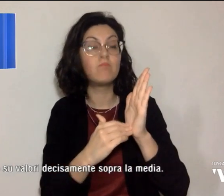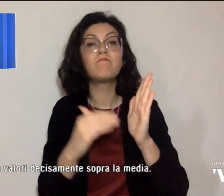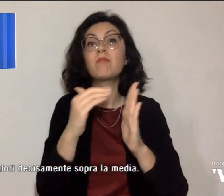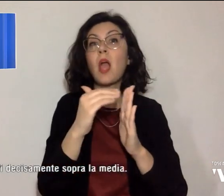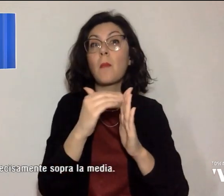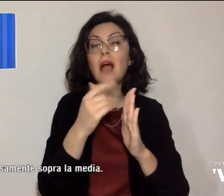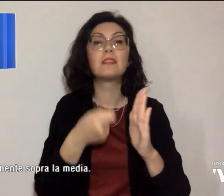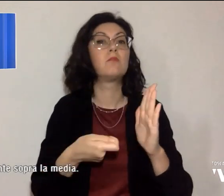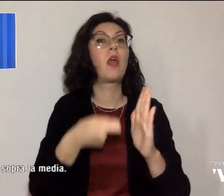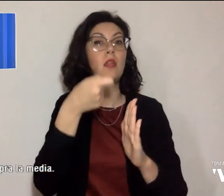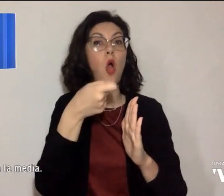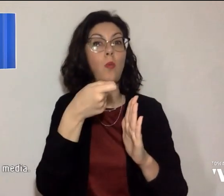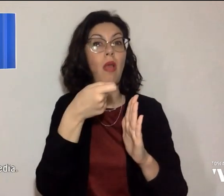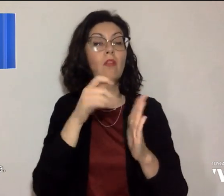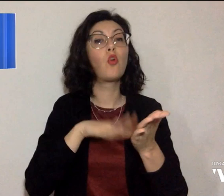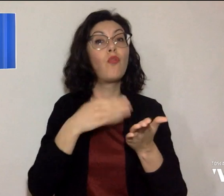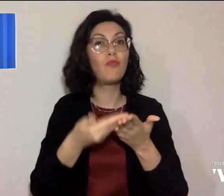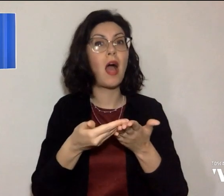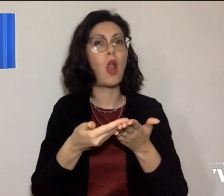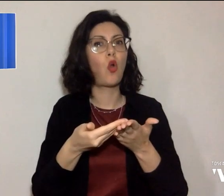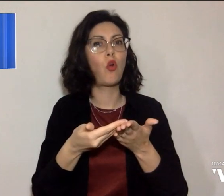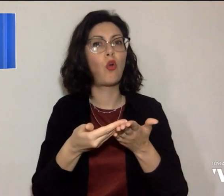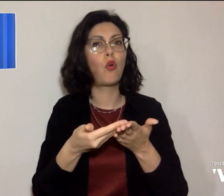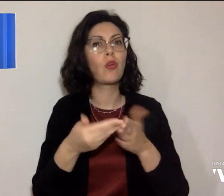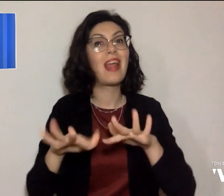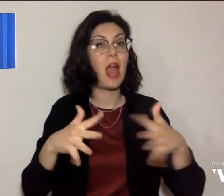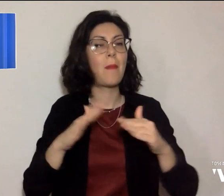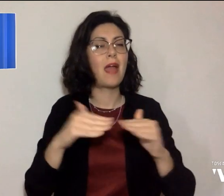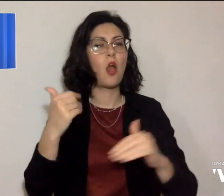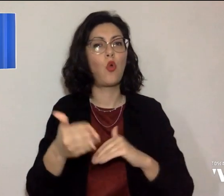aumento su valori decisamente sopra la media.